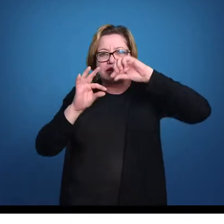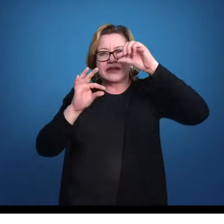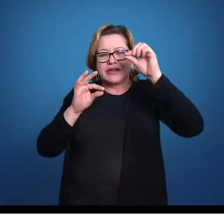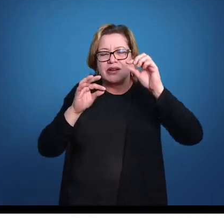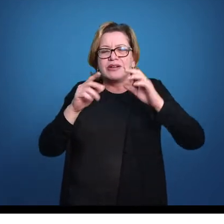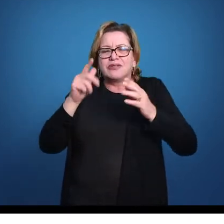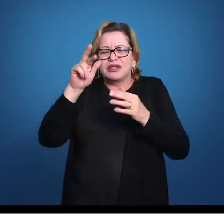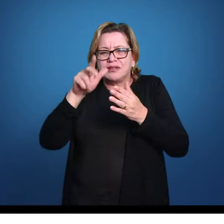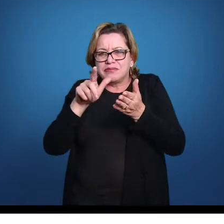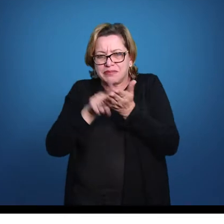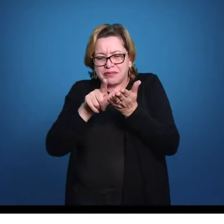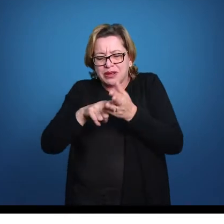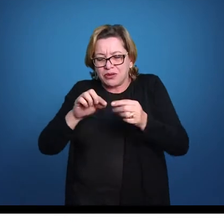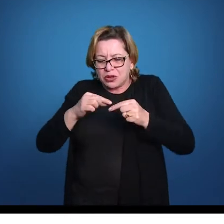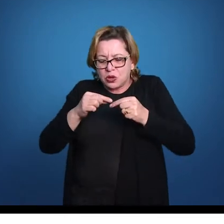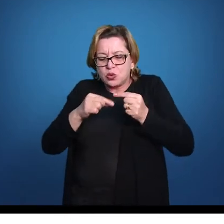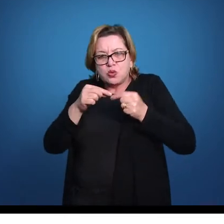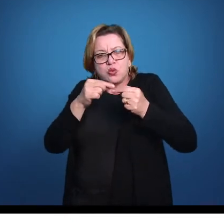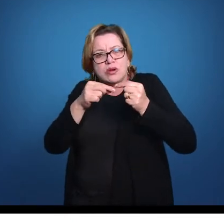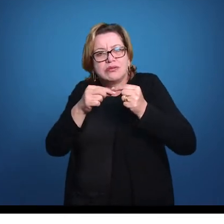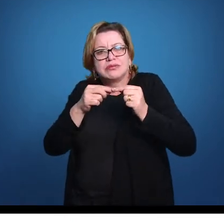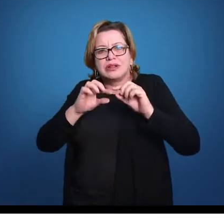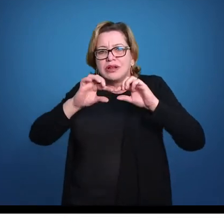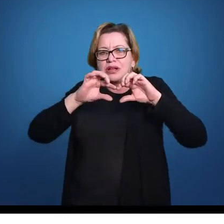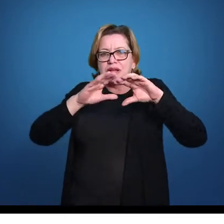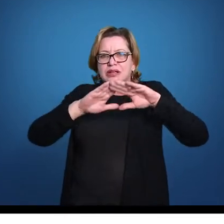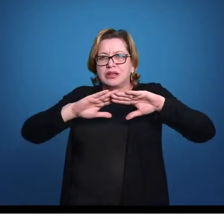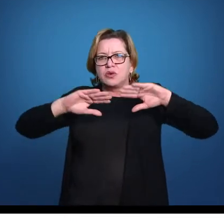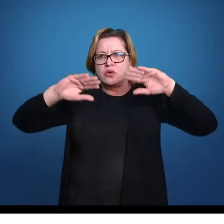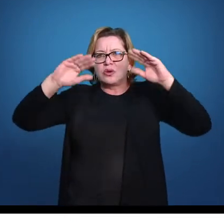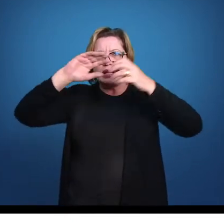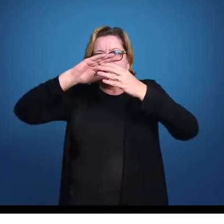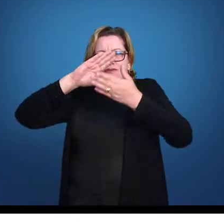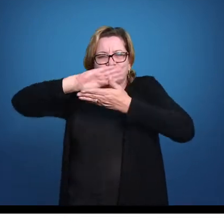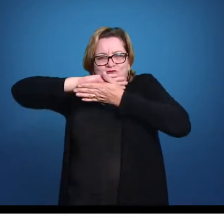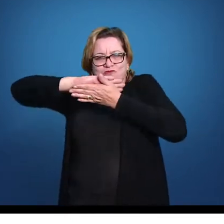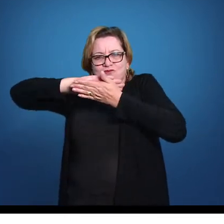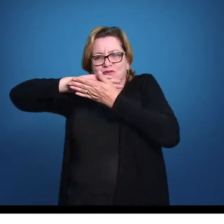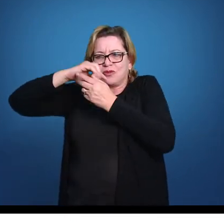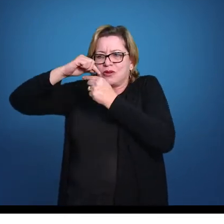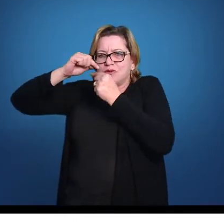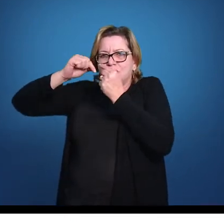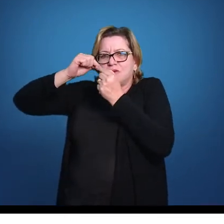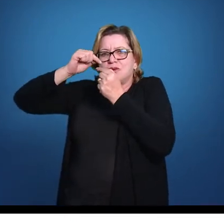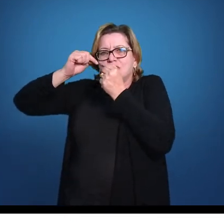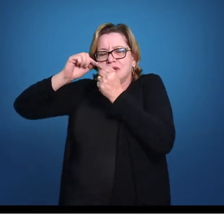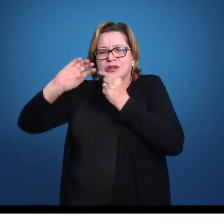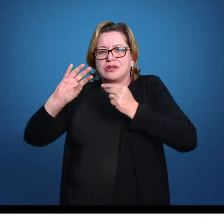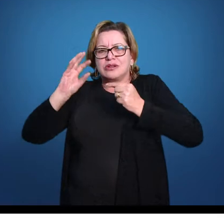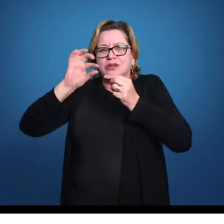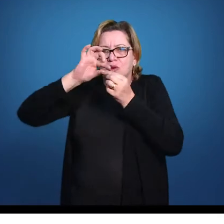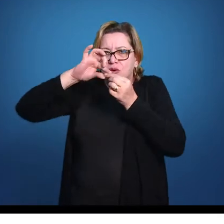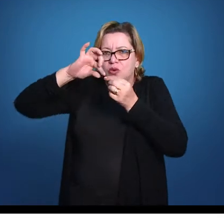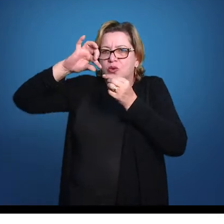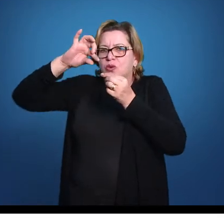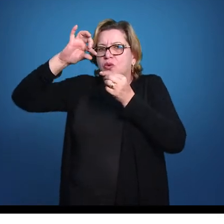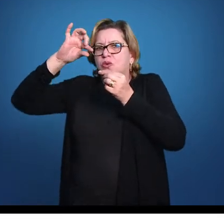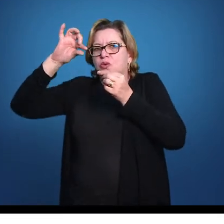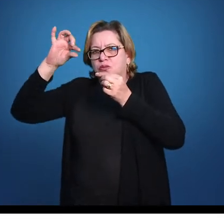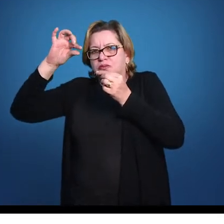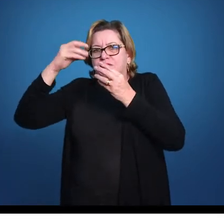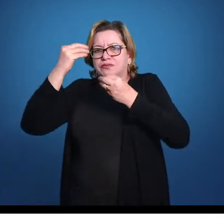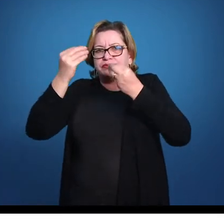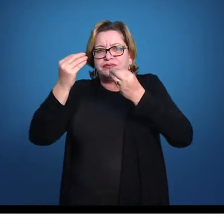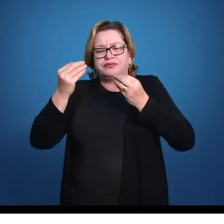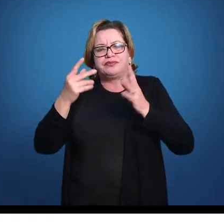de papel e faz um canudo com ela. Então a nadadeira é uma estrutura chata, né? Enroladinha, forma um canudo. E esse canudo justamente é o